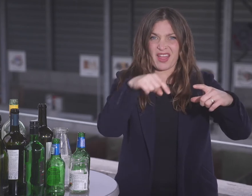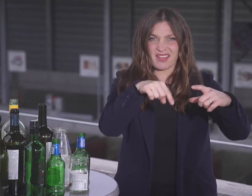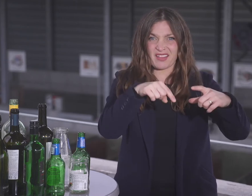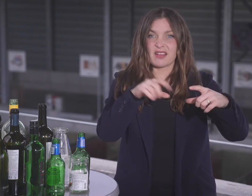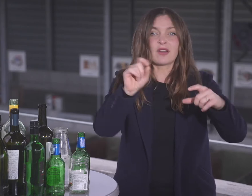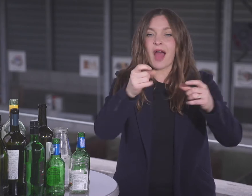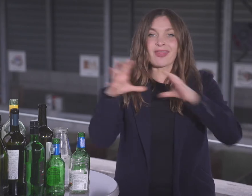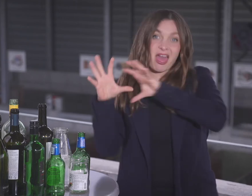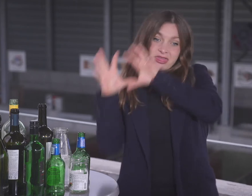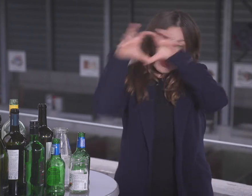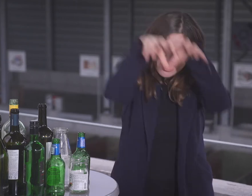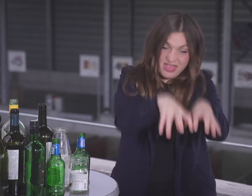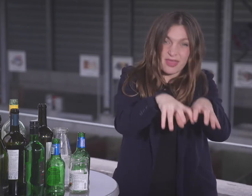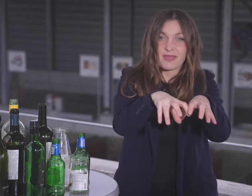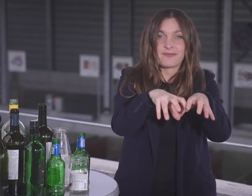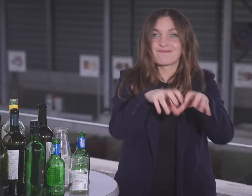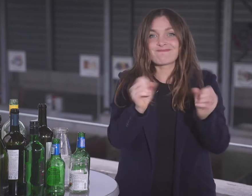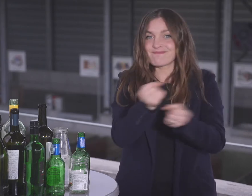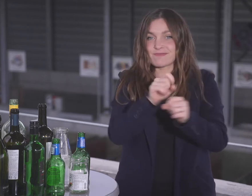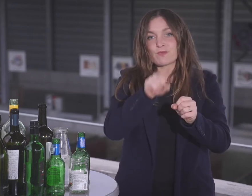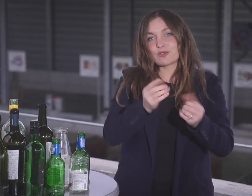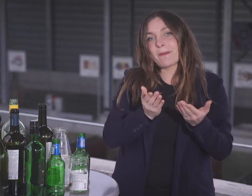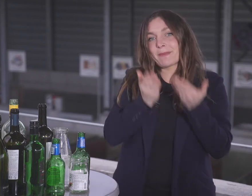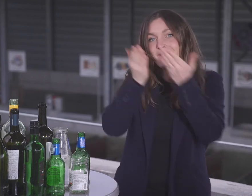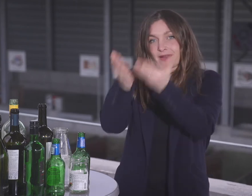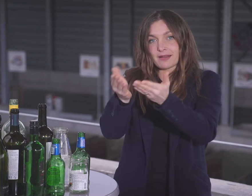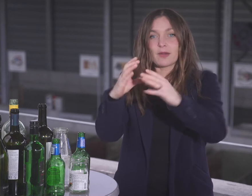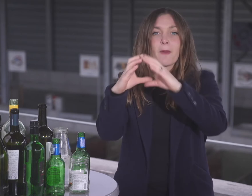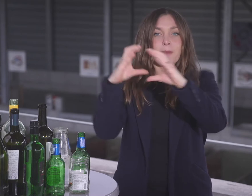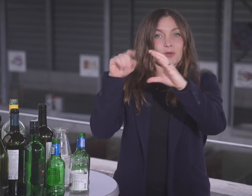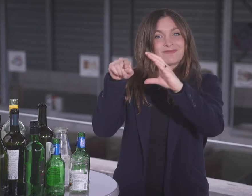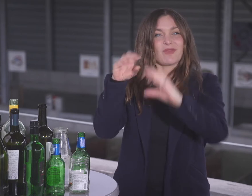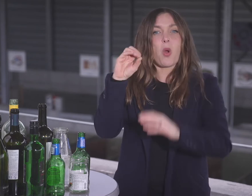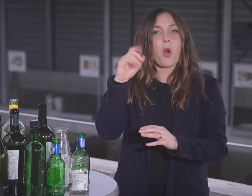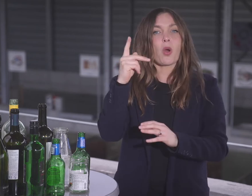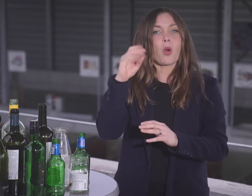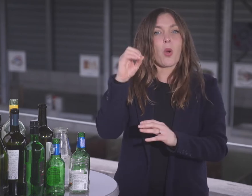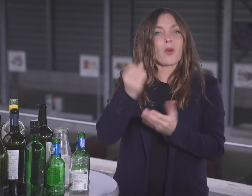können beim Öko-Infomobil abgegeben oder im Entsorgungshof entsorgt werden.